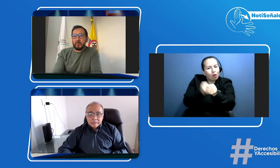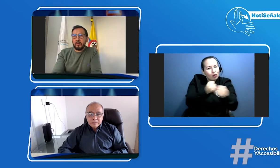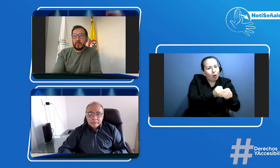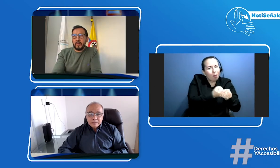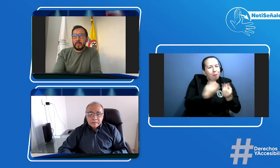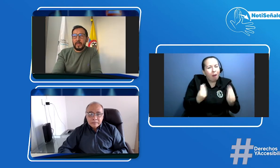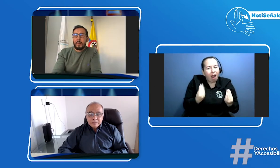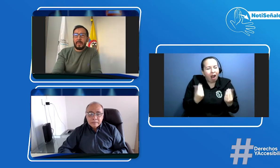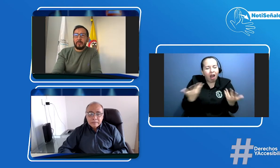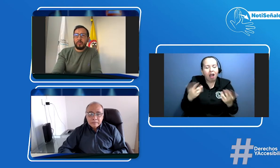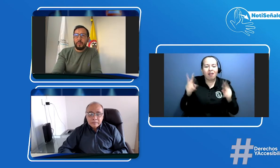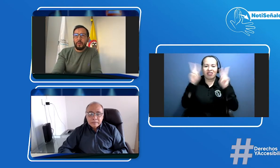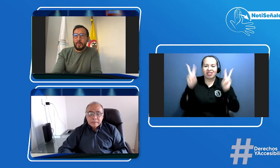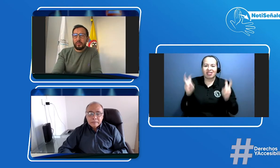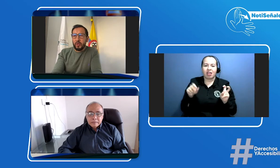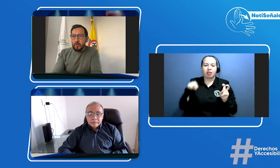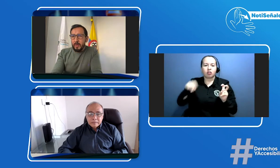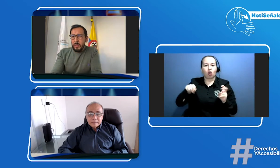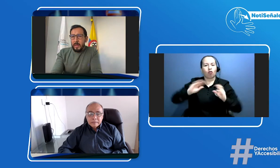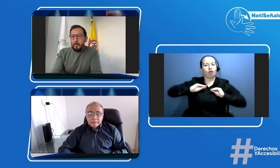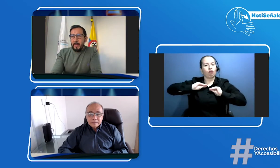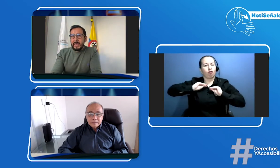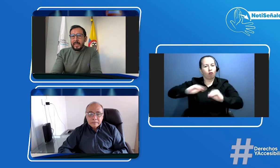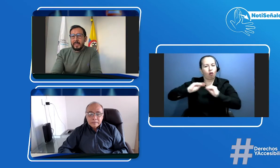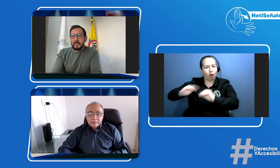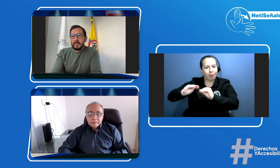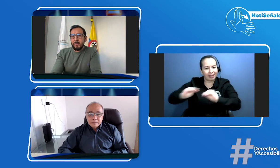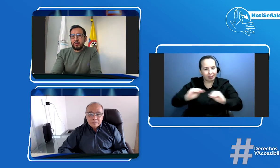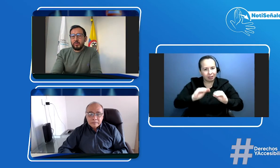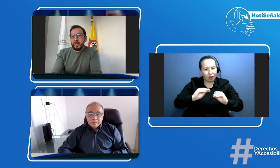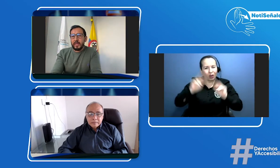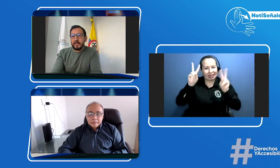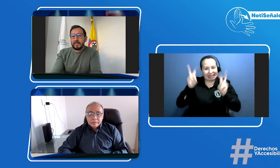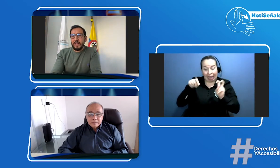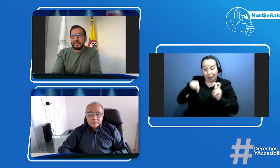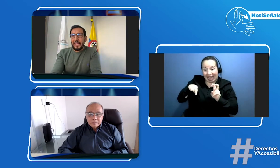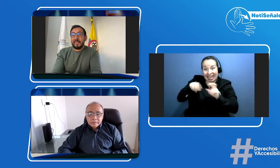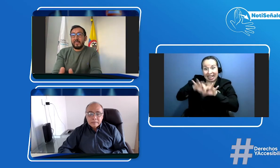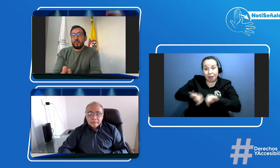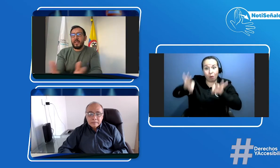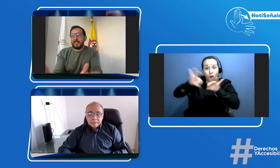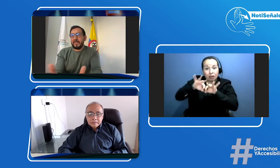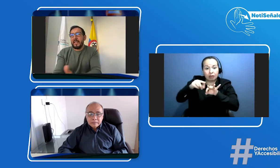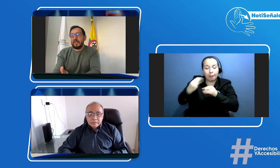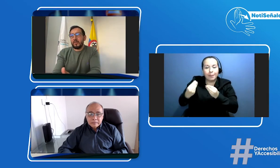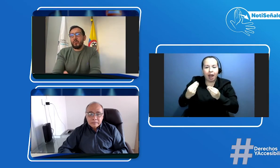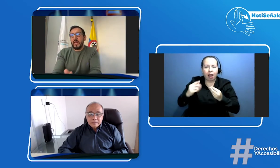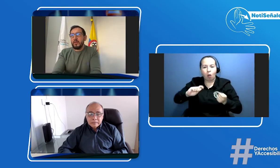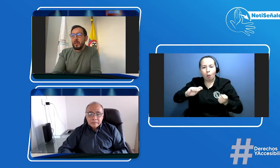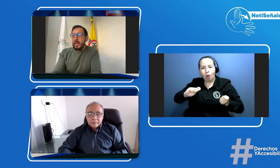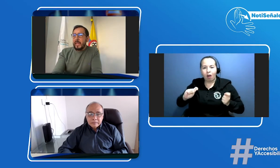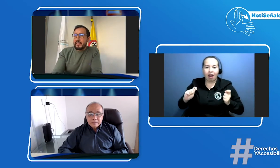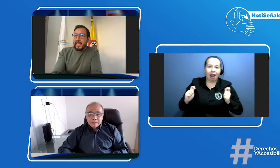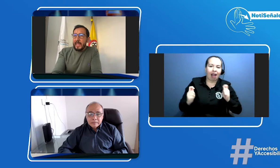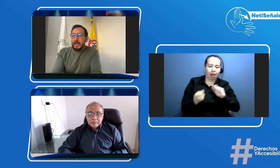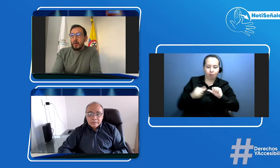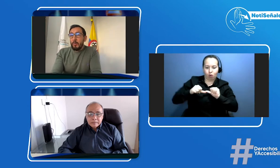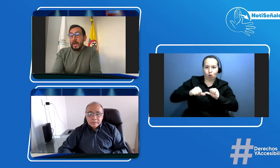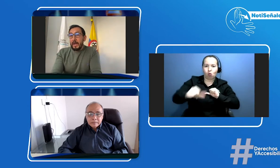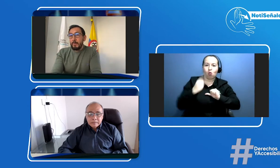elementos de formación para que insistimos esta transición este tránsito de un año sea lo más rápido